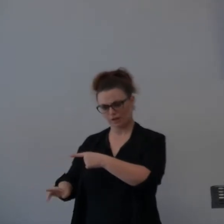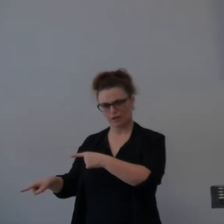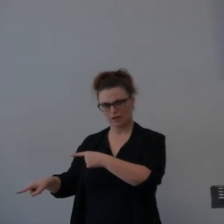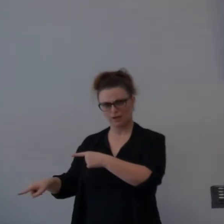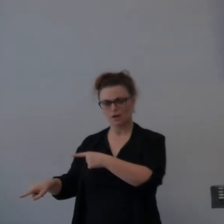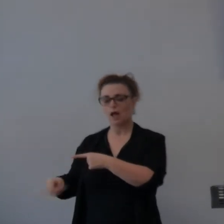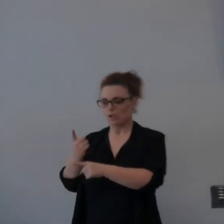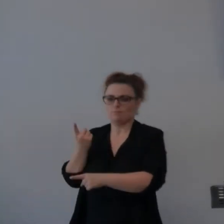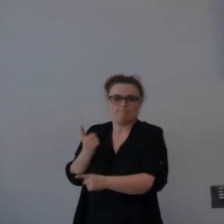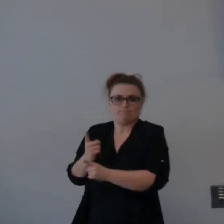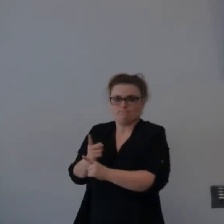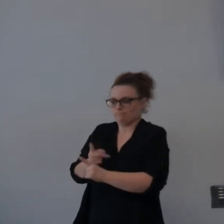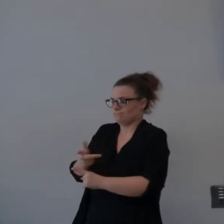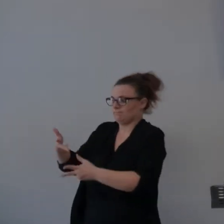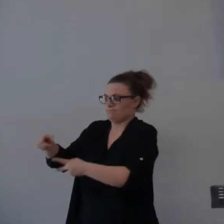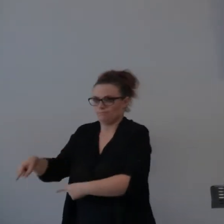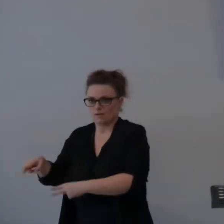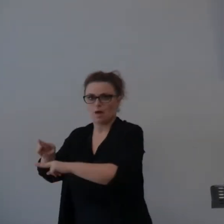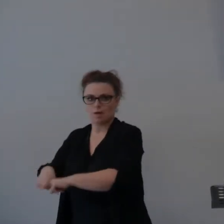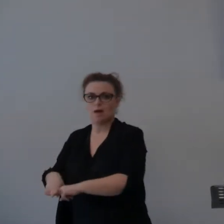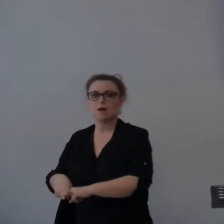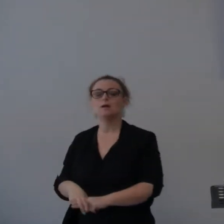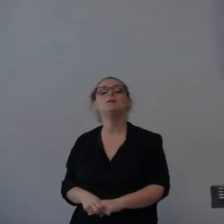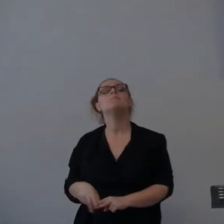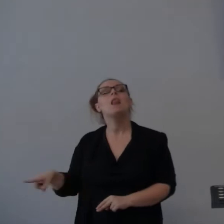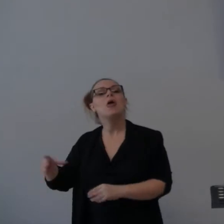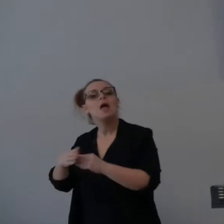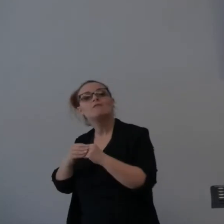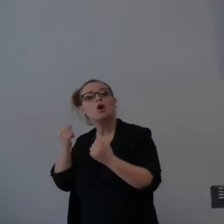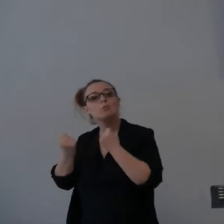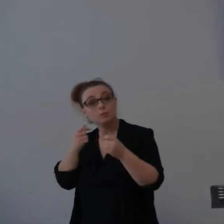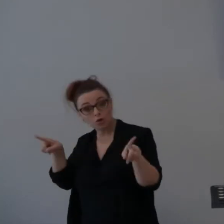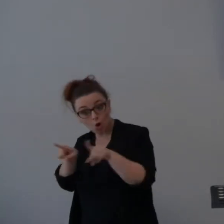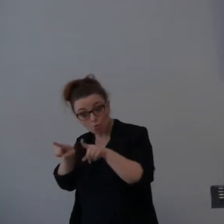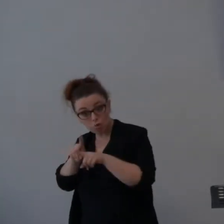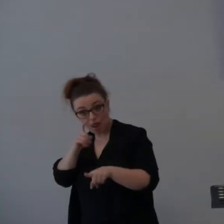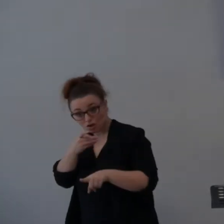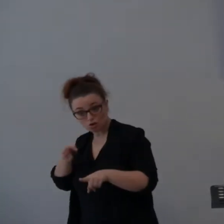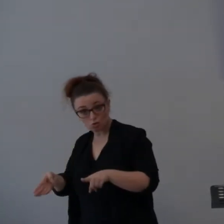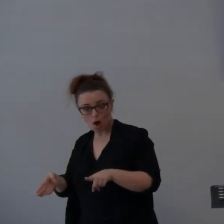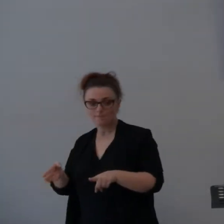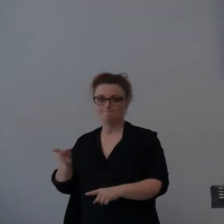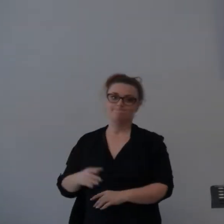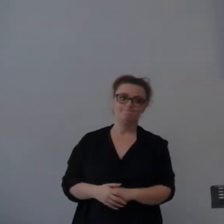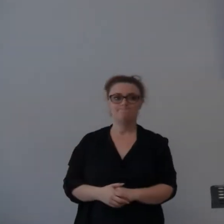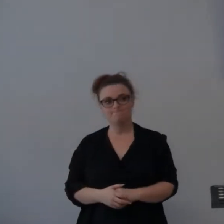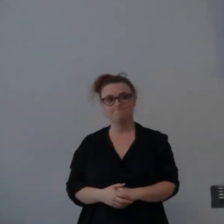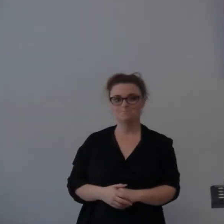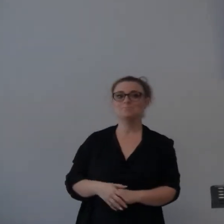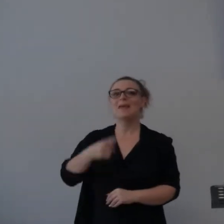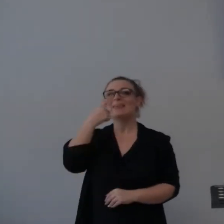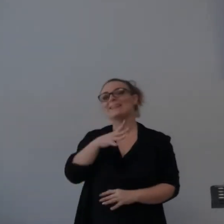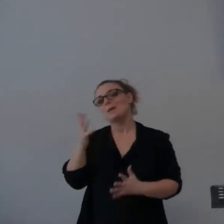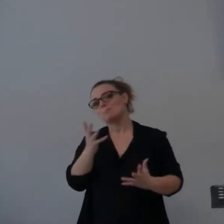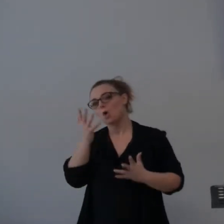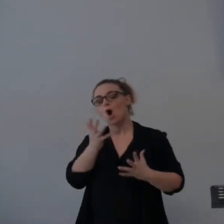Anche lei deve andare lì, ma lei che cosa fa? Le punizioni di Giosuè durano dai 3 ai 5